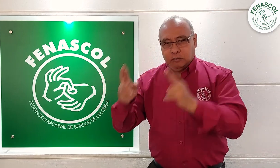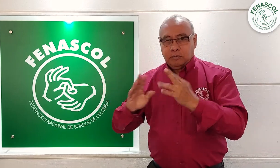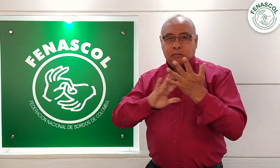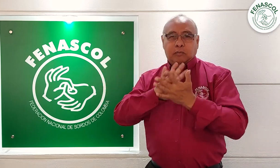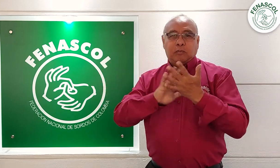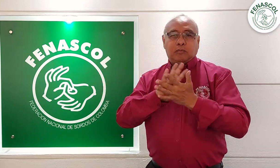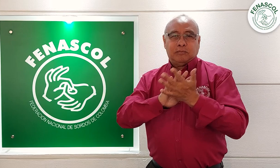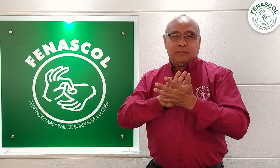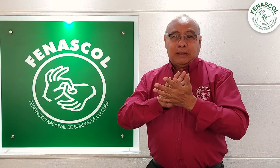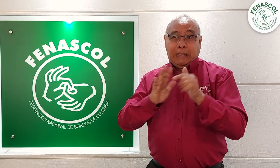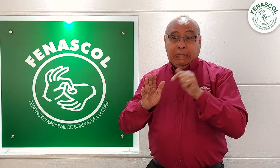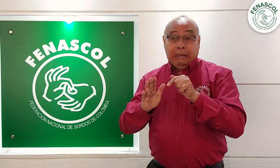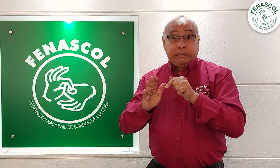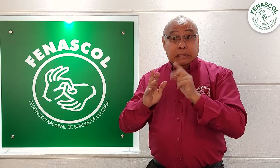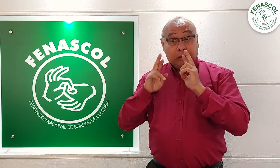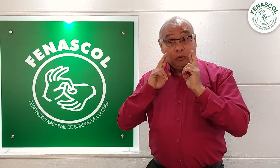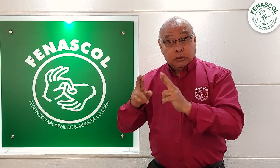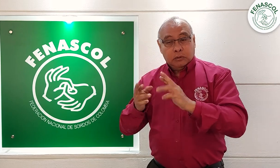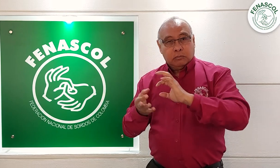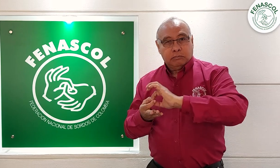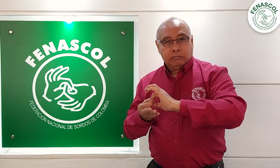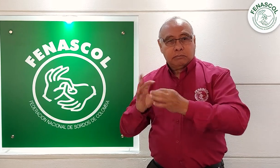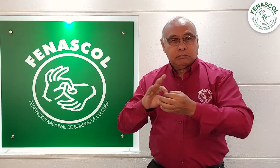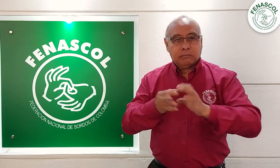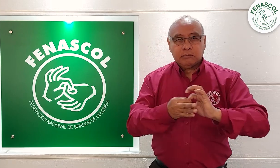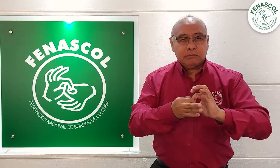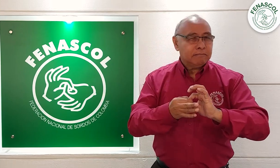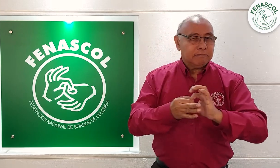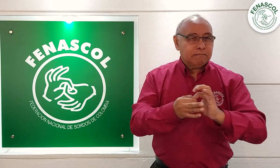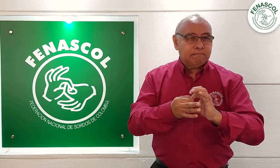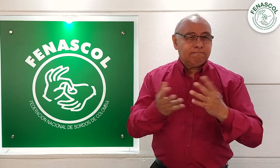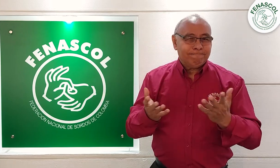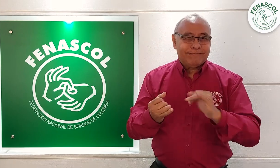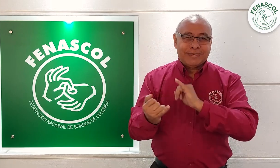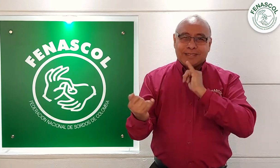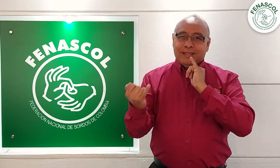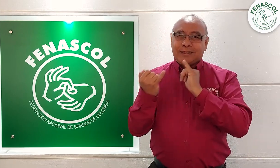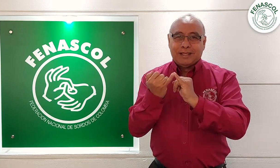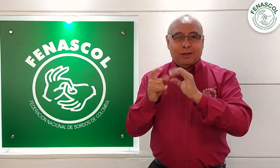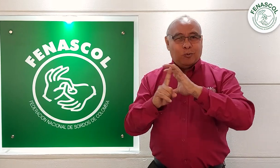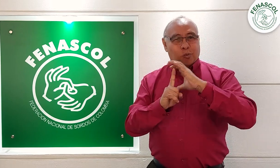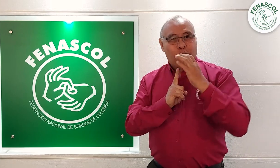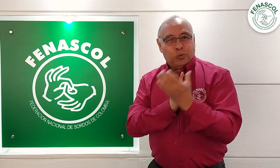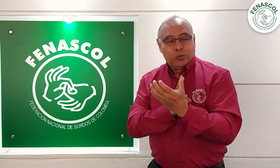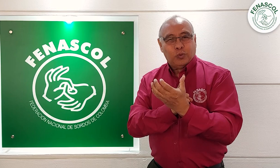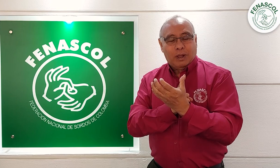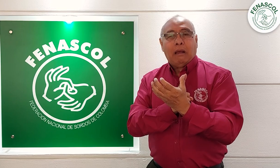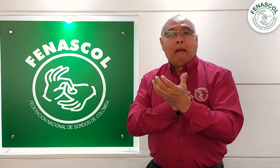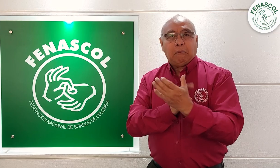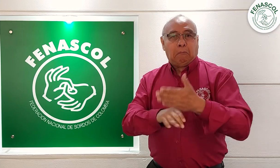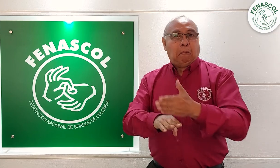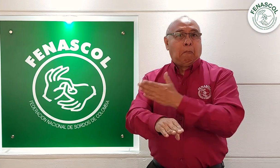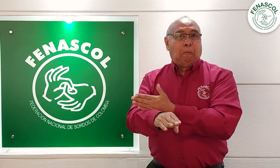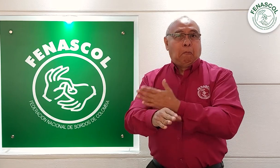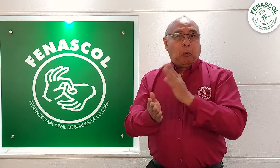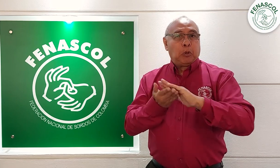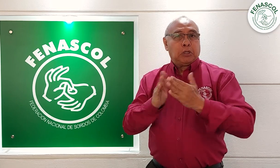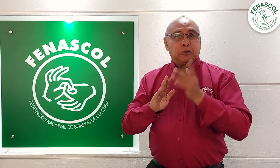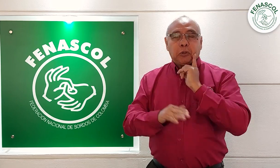esta es primordial para desarrollar su identidad y su cultura. El desconocimiento de esto por parte de la comunidad sorda había traído afectación en la